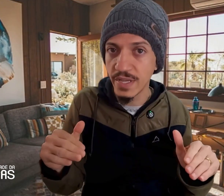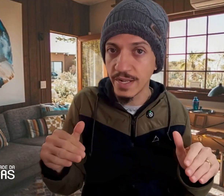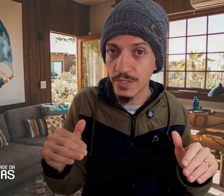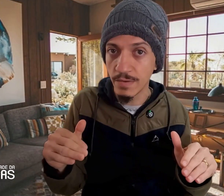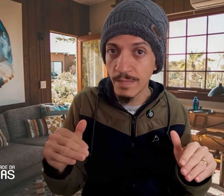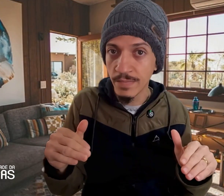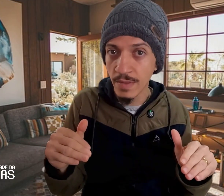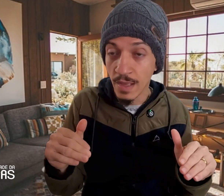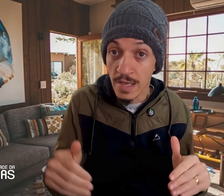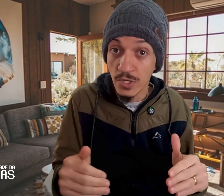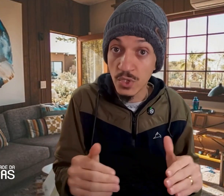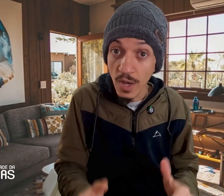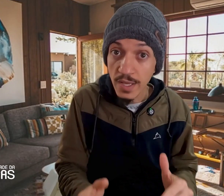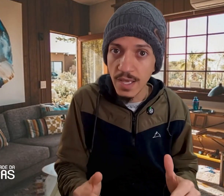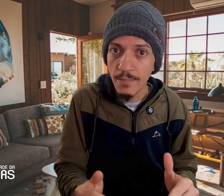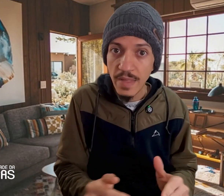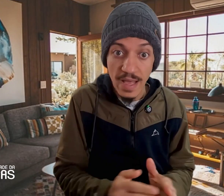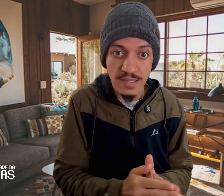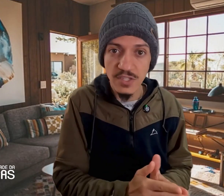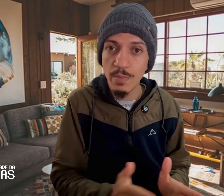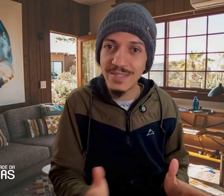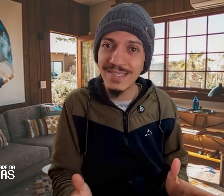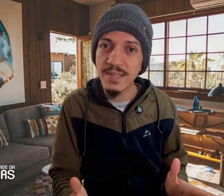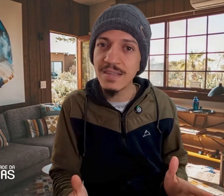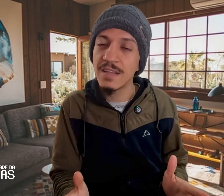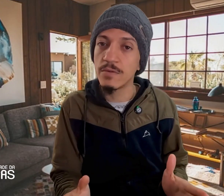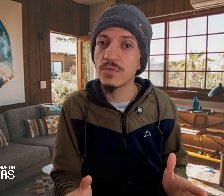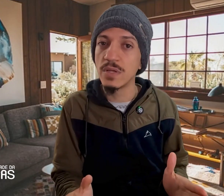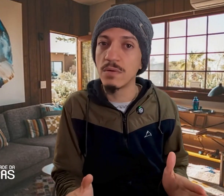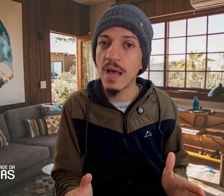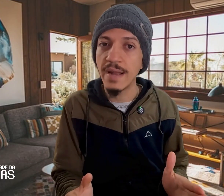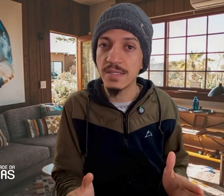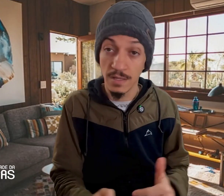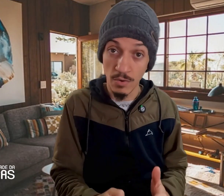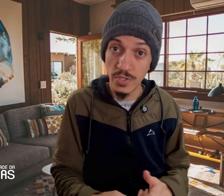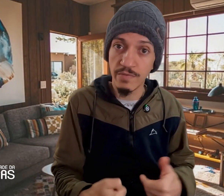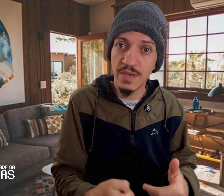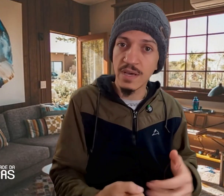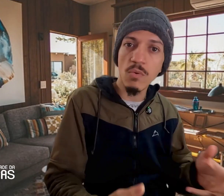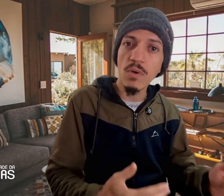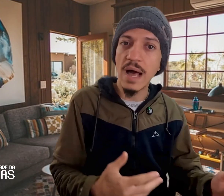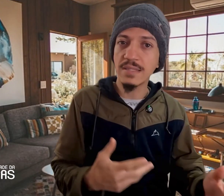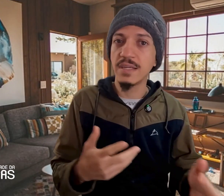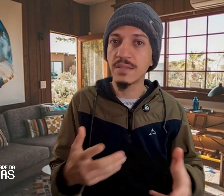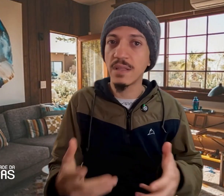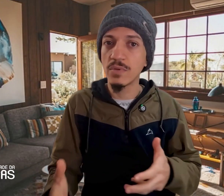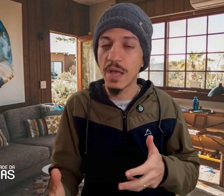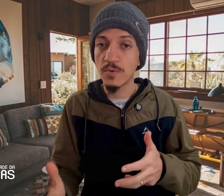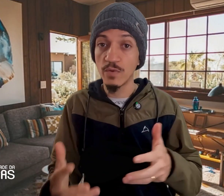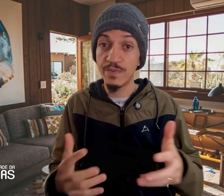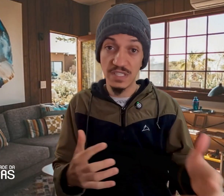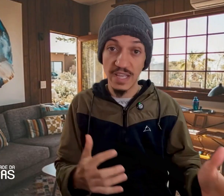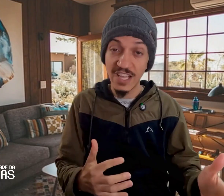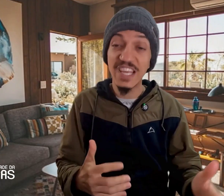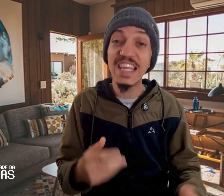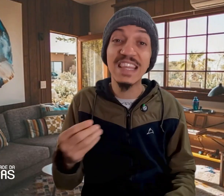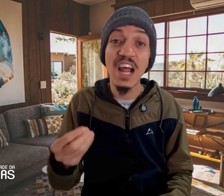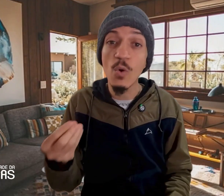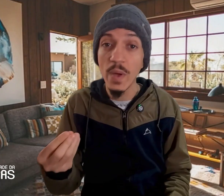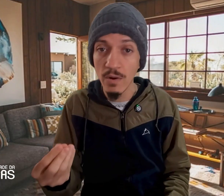isso. Só que, existia uma distância entre os dois lugares, então eu tive que calcular se ia ter o tempo suficiente e tranquilo